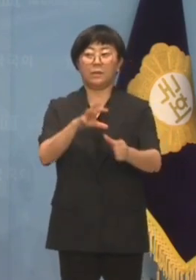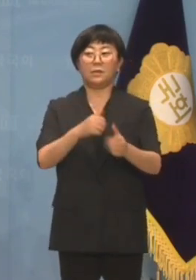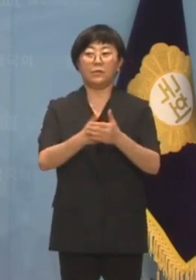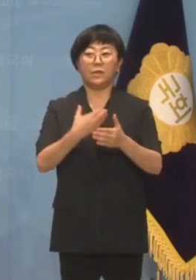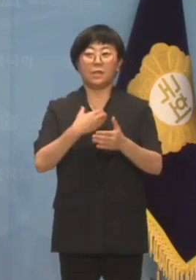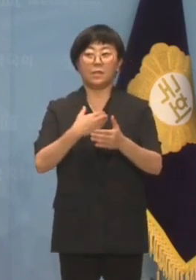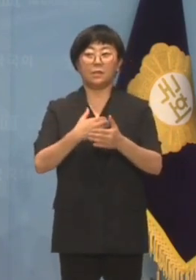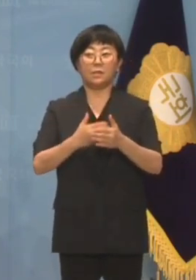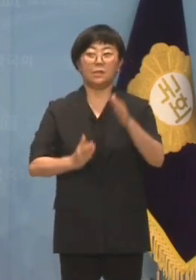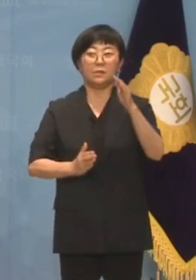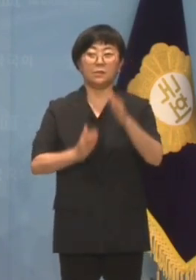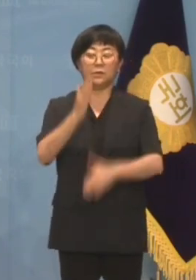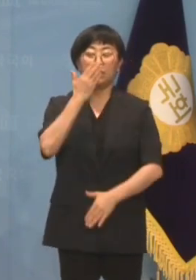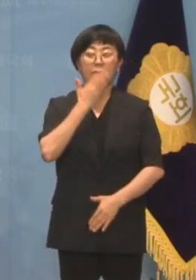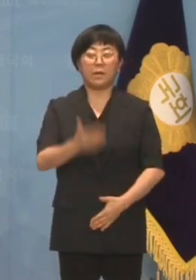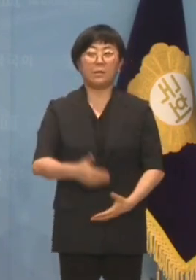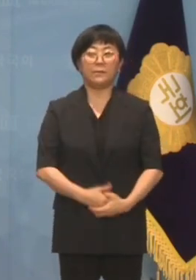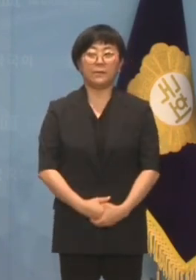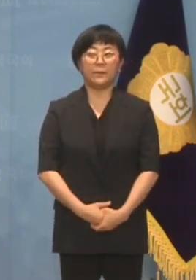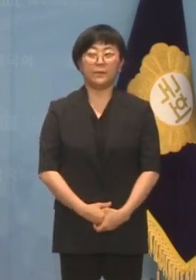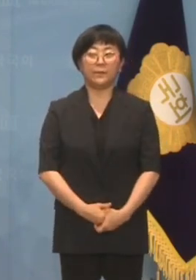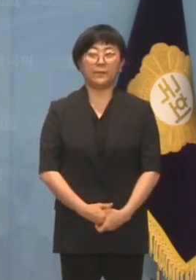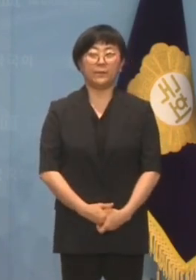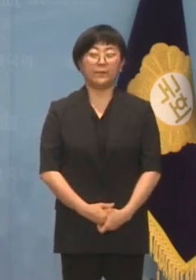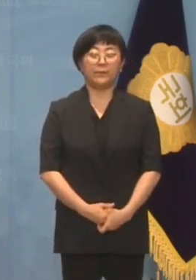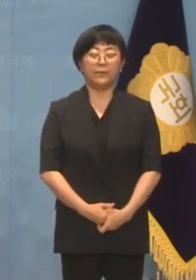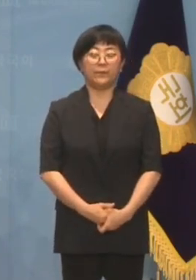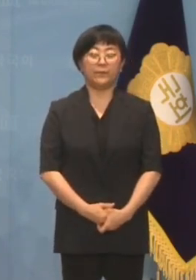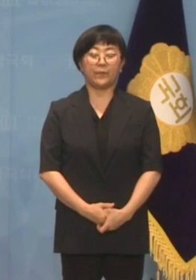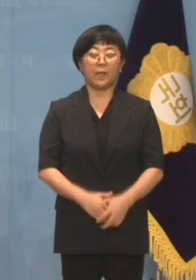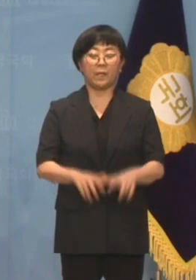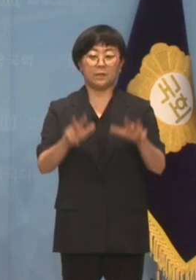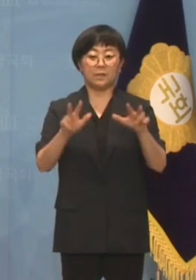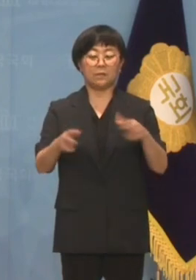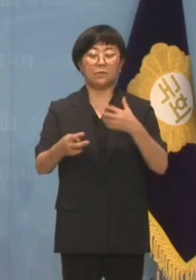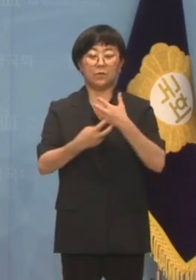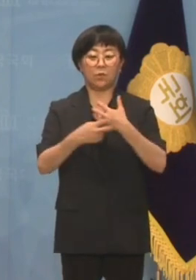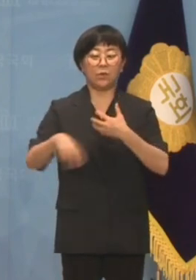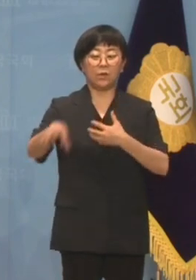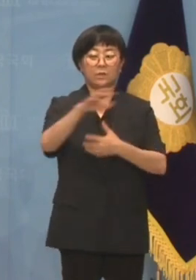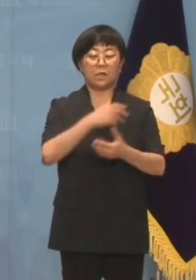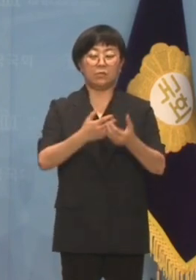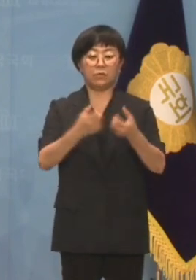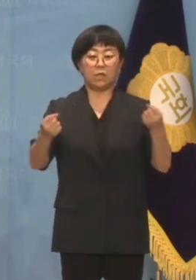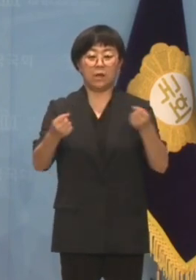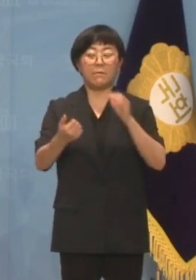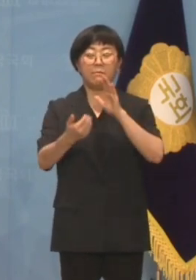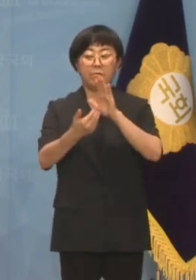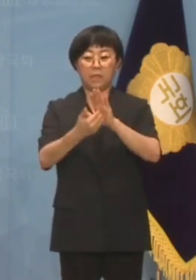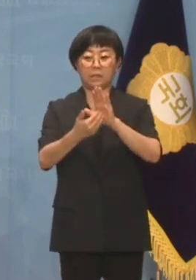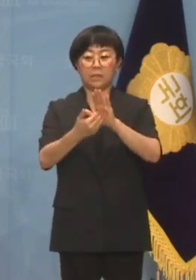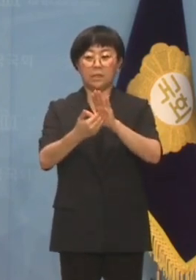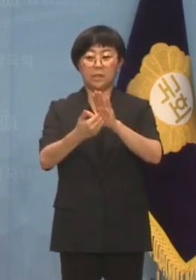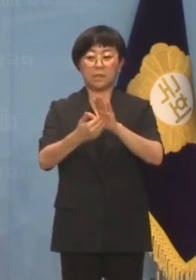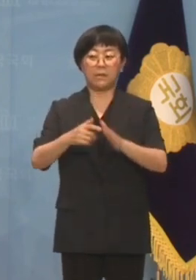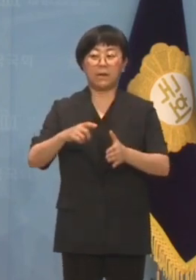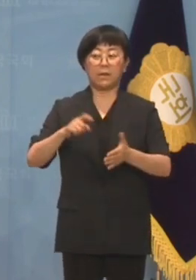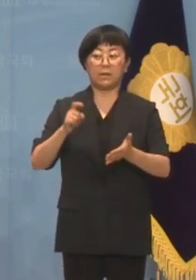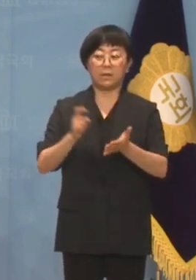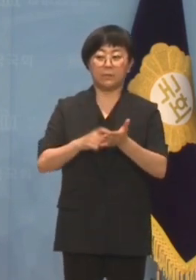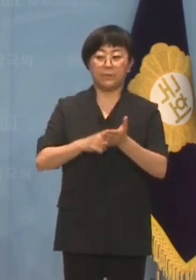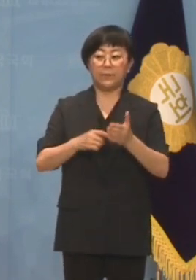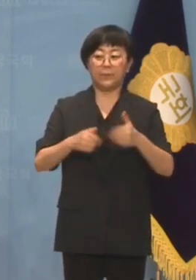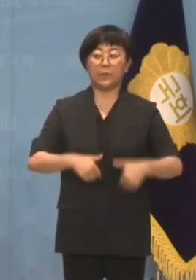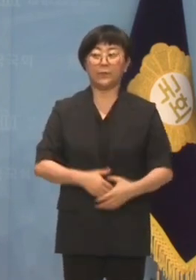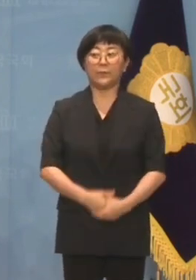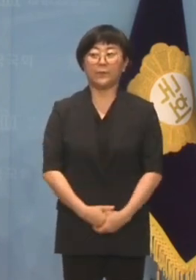위기를 초래하게 될지도 모릅니다. 지금은 의료현장의 분열을 막아내는 것이 급선무입니다.